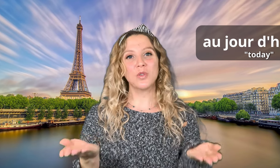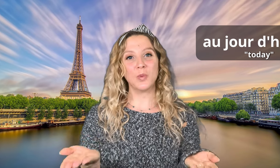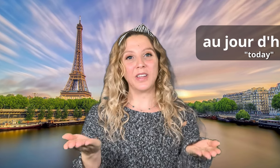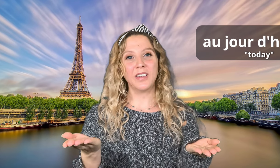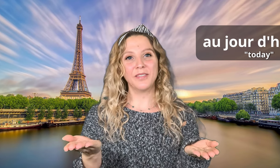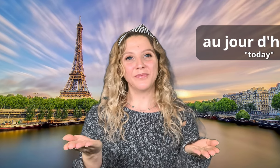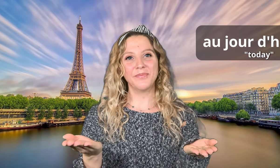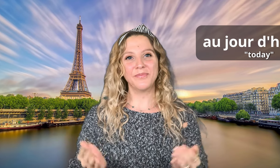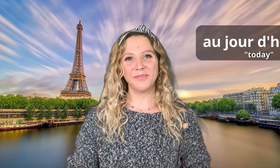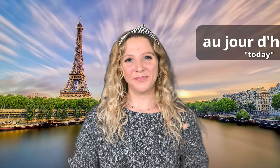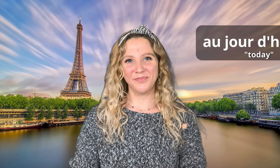'hui